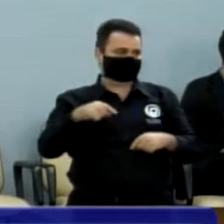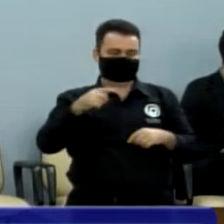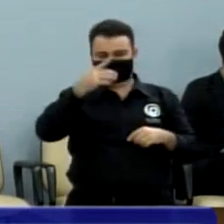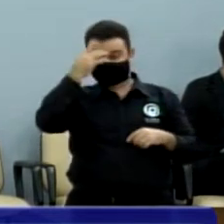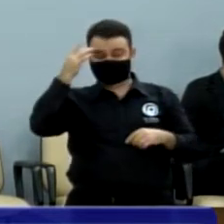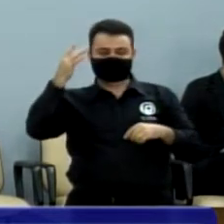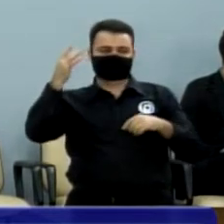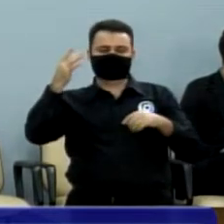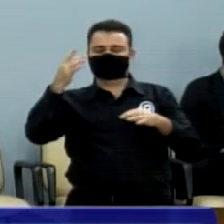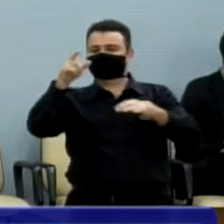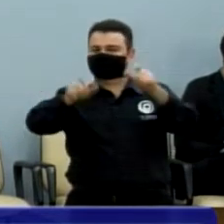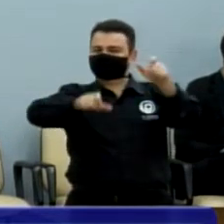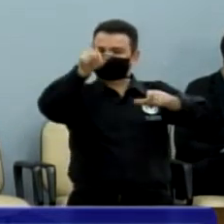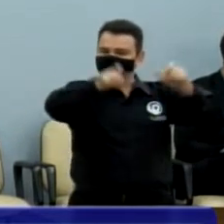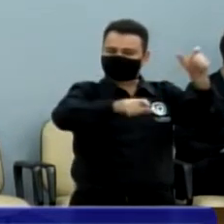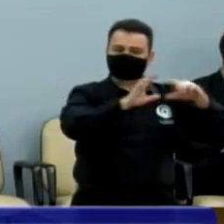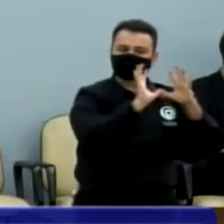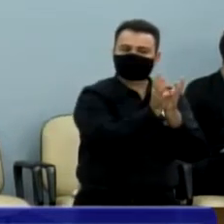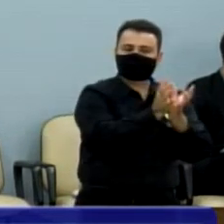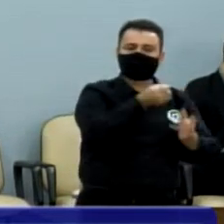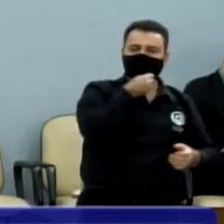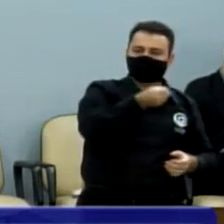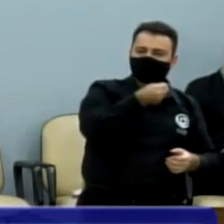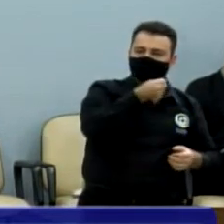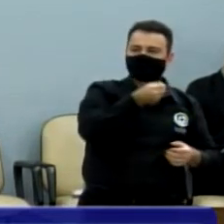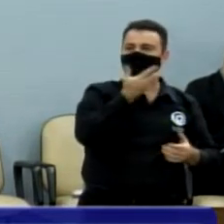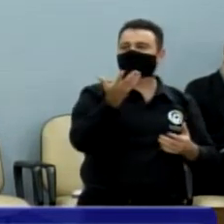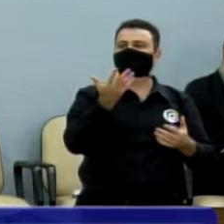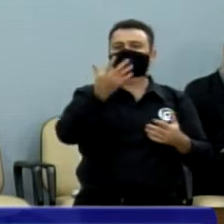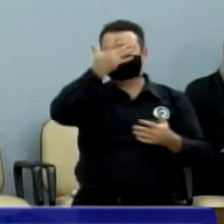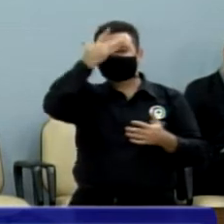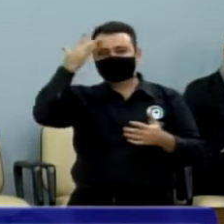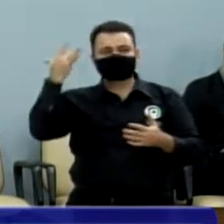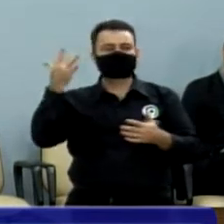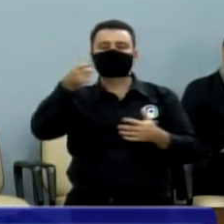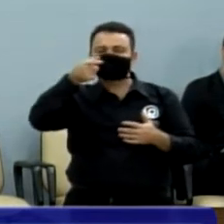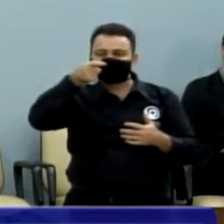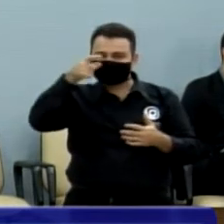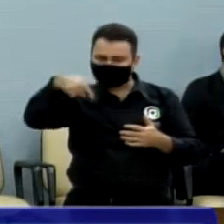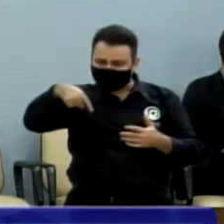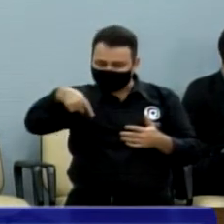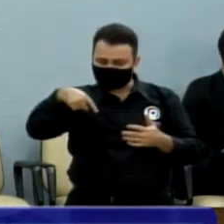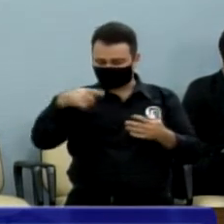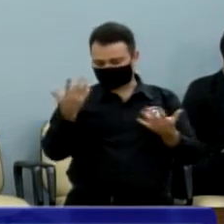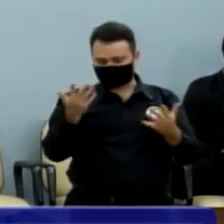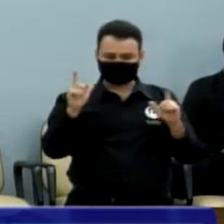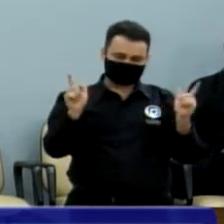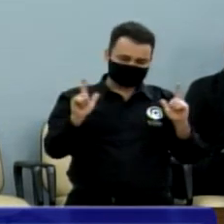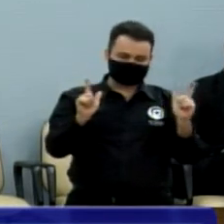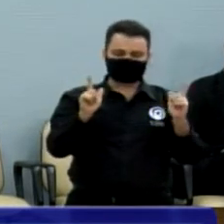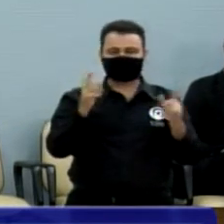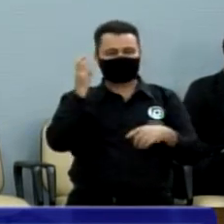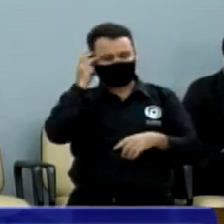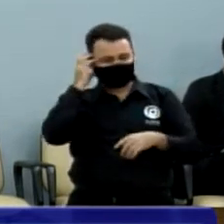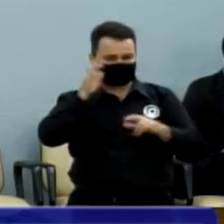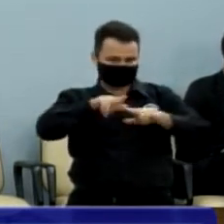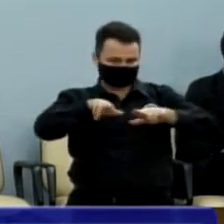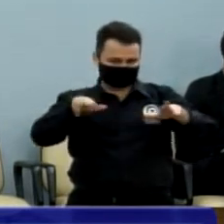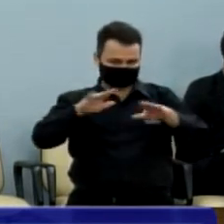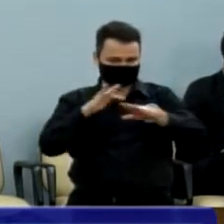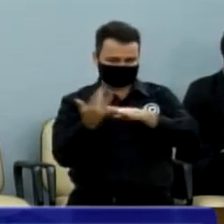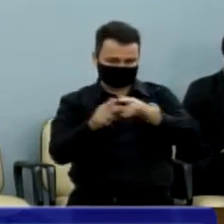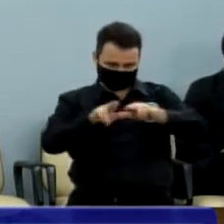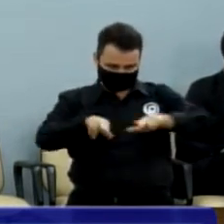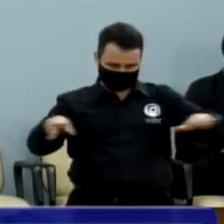profissionais da imprensa, todos que nos acompanham pelos mais variados meios de comunicação, público aqui presente,